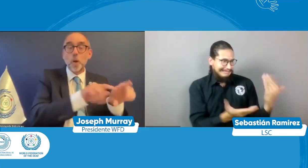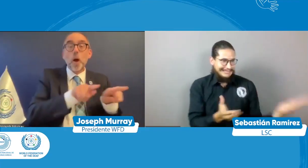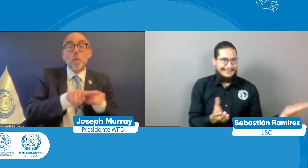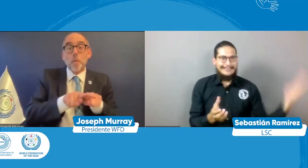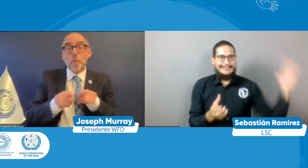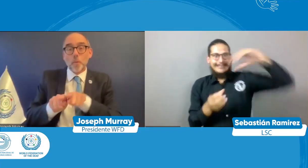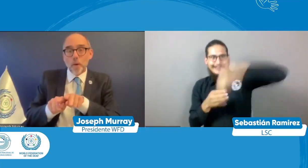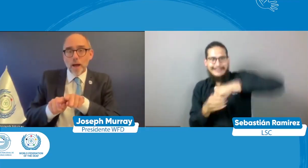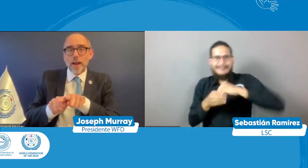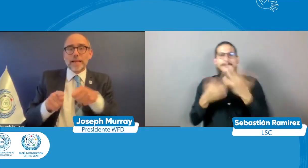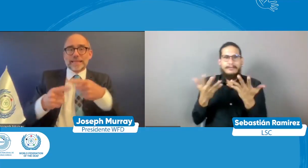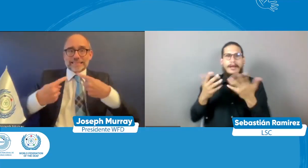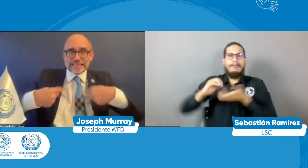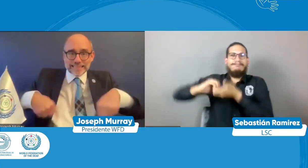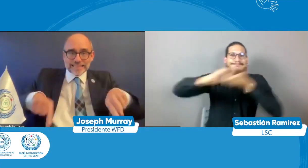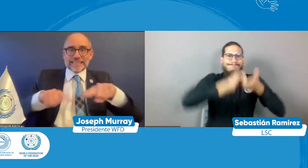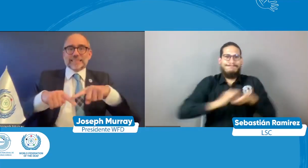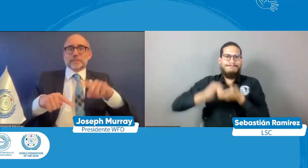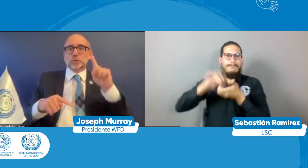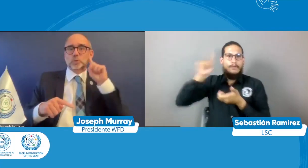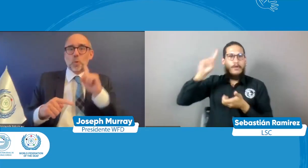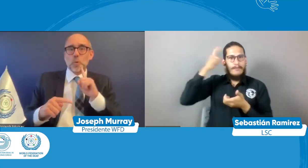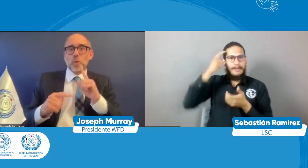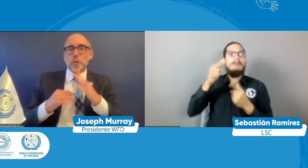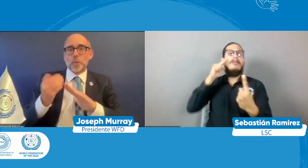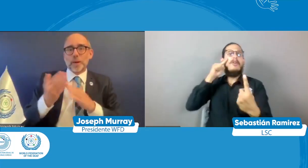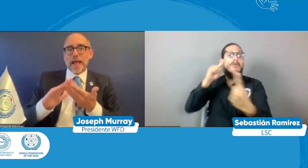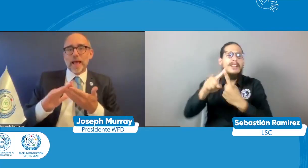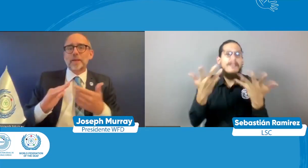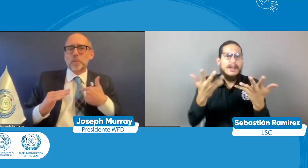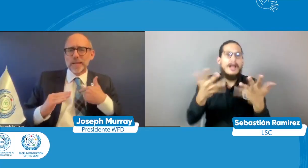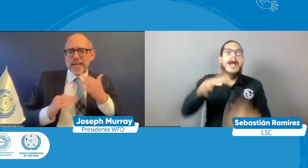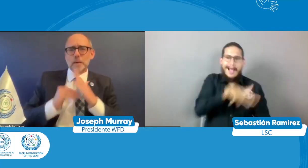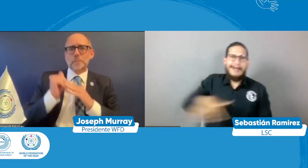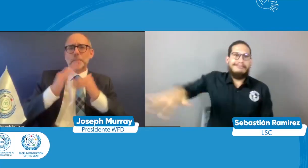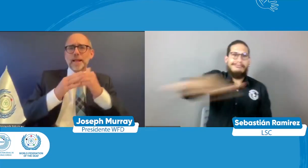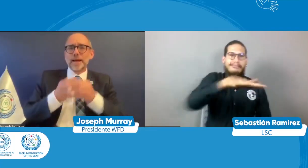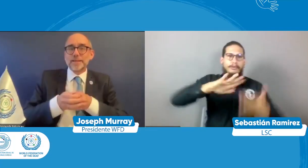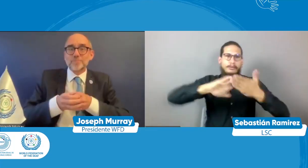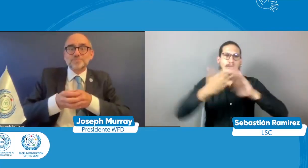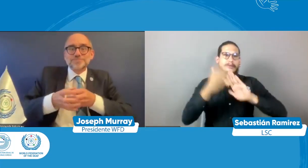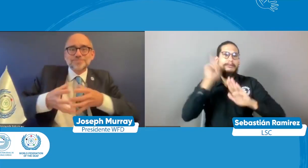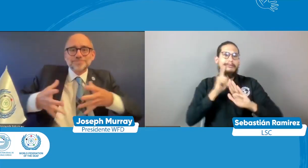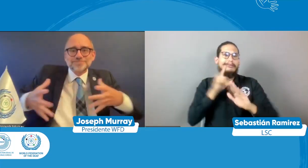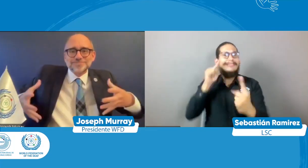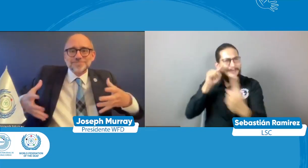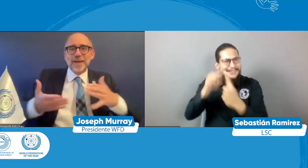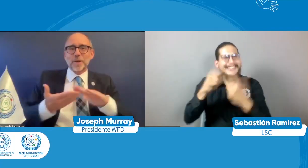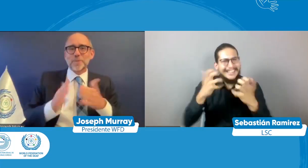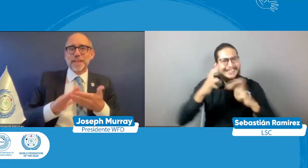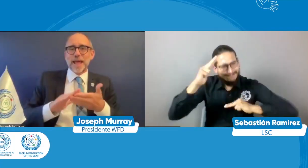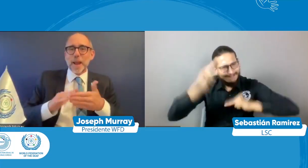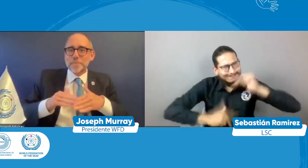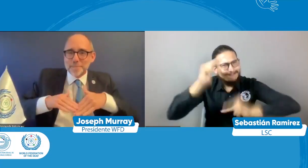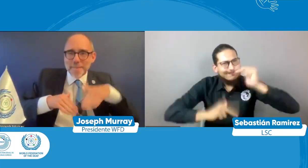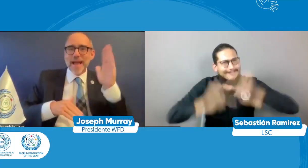y mostrar que somos la comunidad sorda y que se requiere o las comunidades sordas y que se requiere de esa